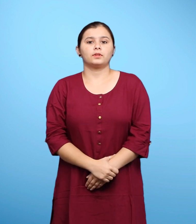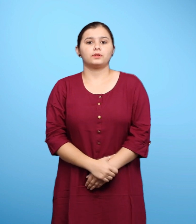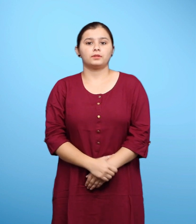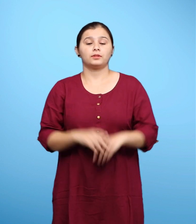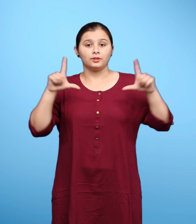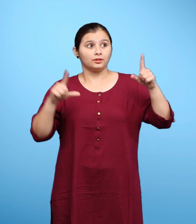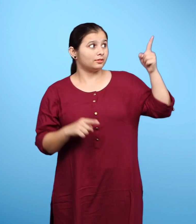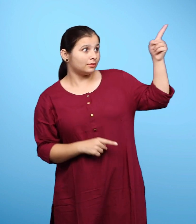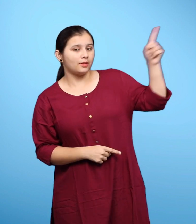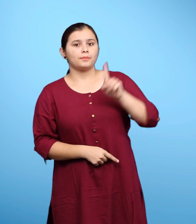चित्र ते रह